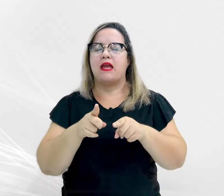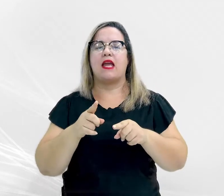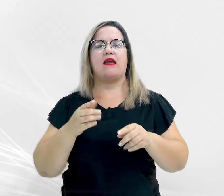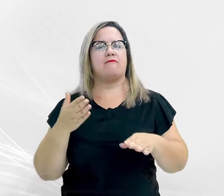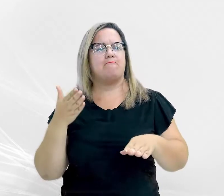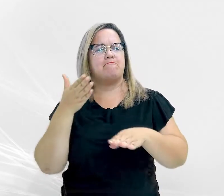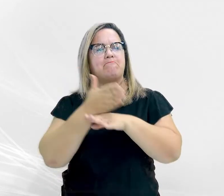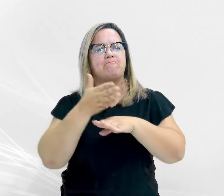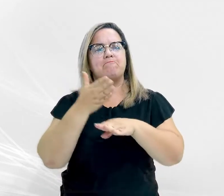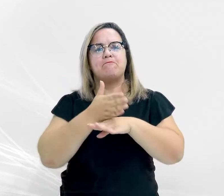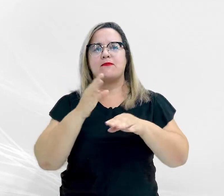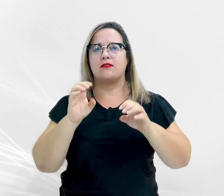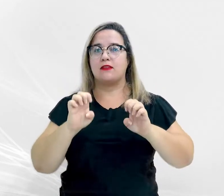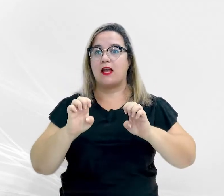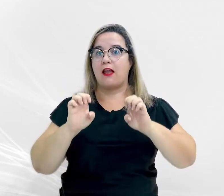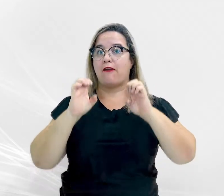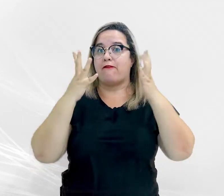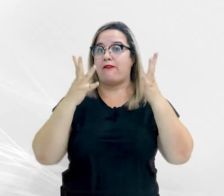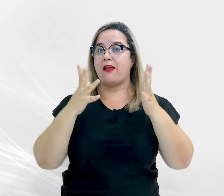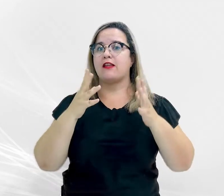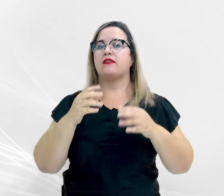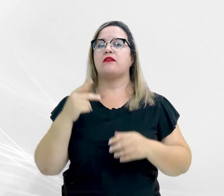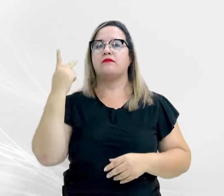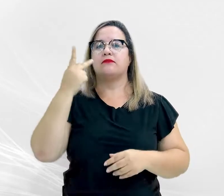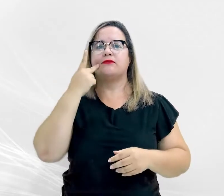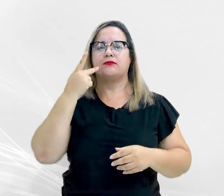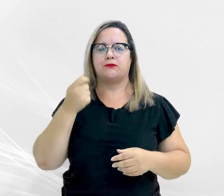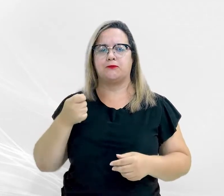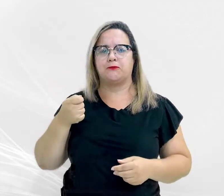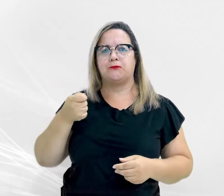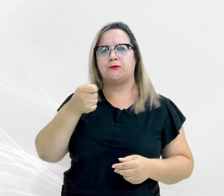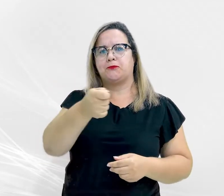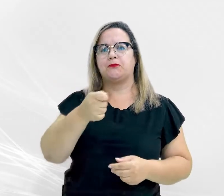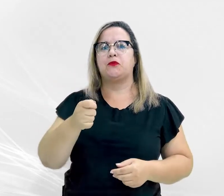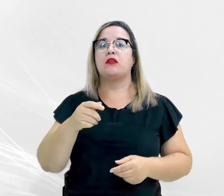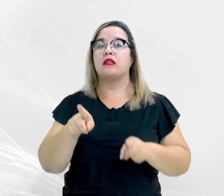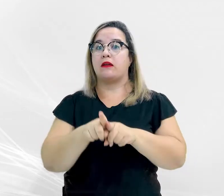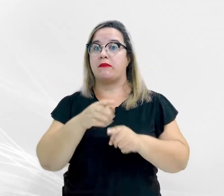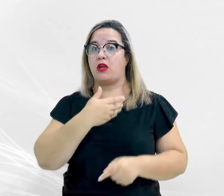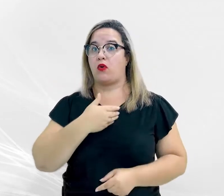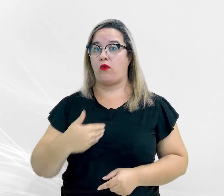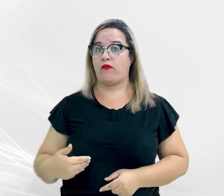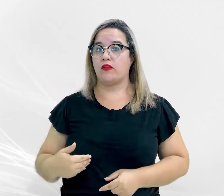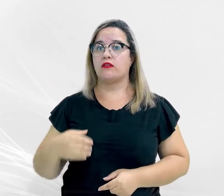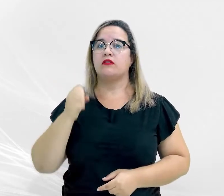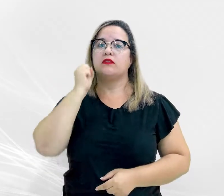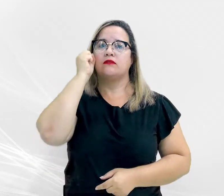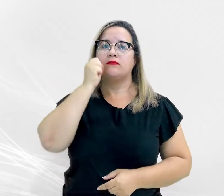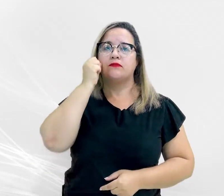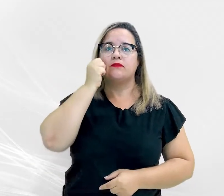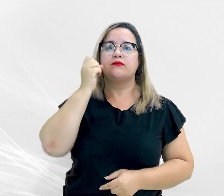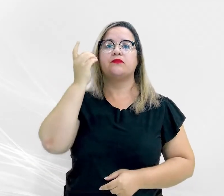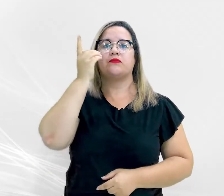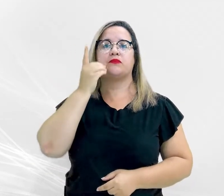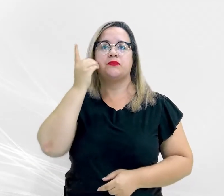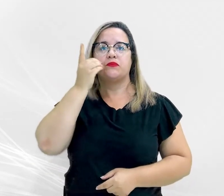inauguração procuradores-gerais dos Ministérios Públicos, governador, senadores, deputados, promotores e